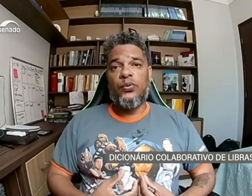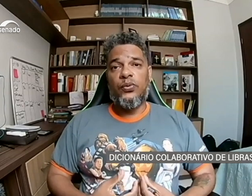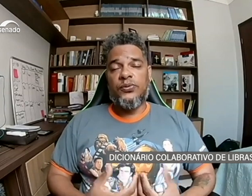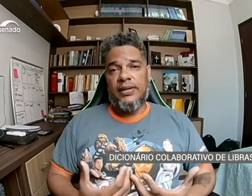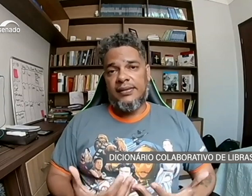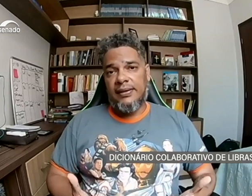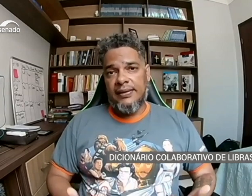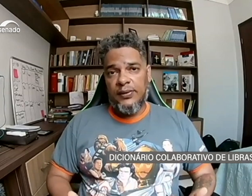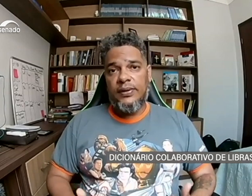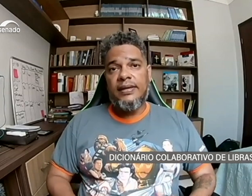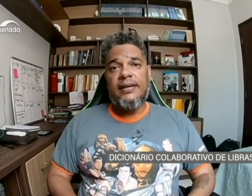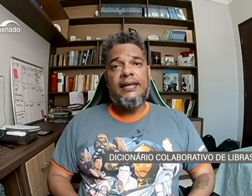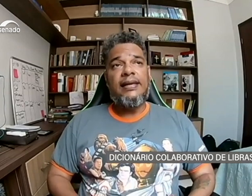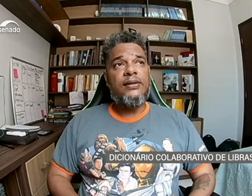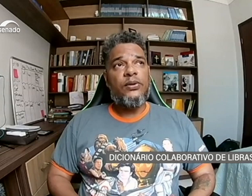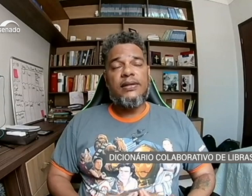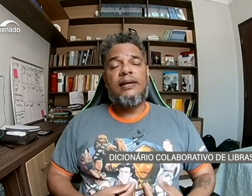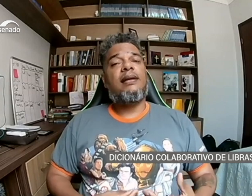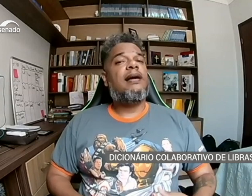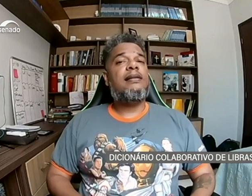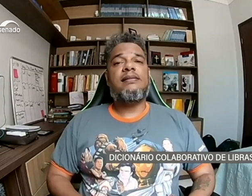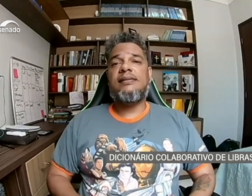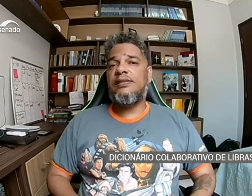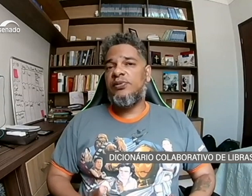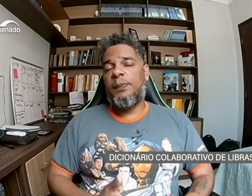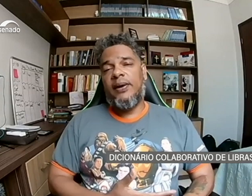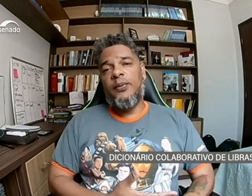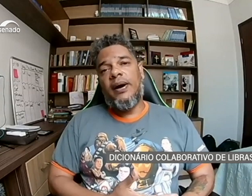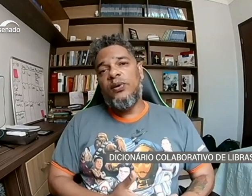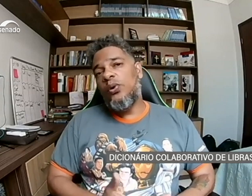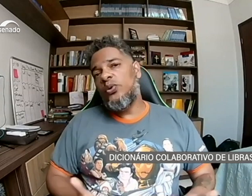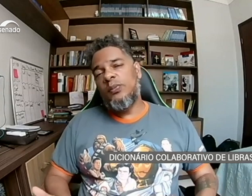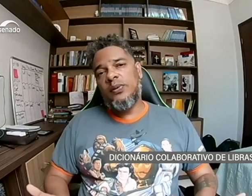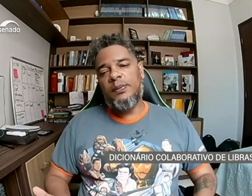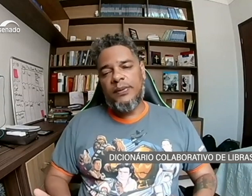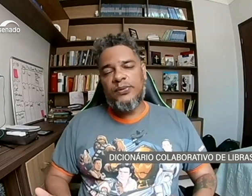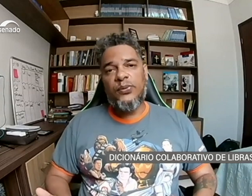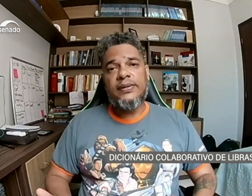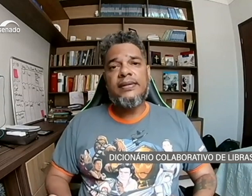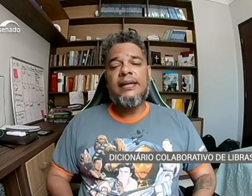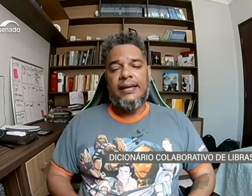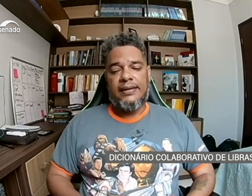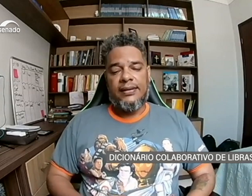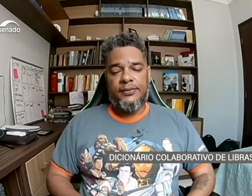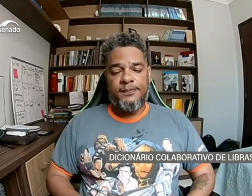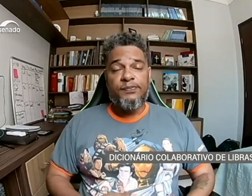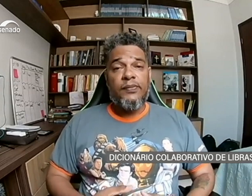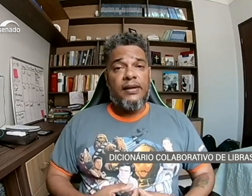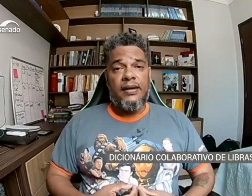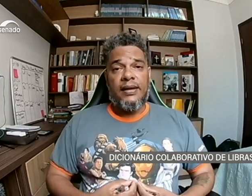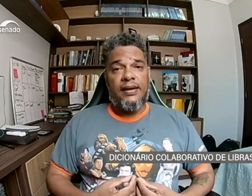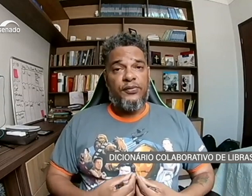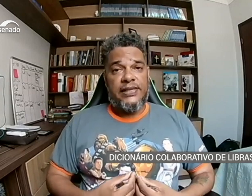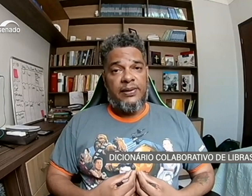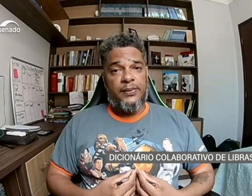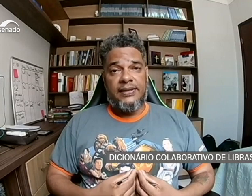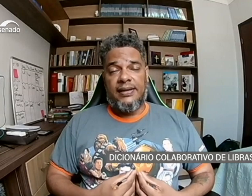uso dessa língua e torná-la acessível para o maior número de pessoas. Então, você vai poder ter